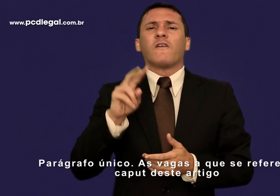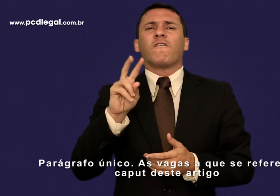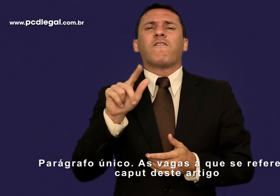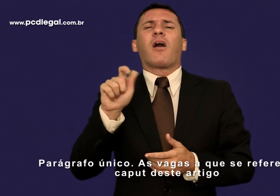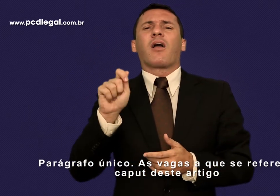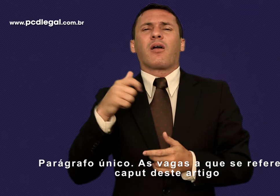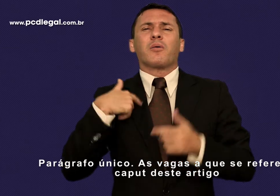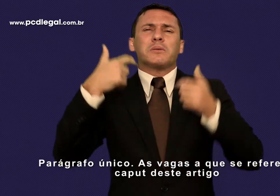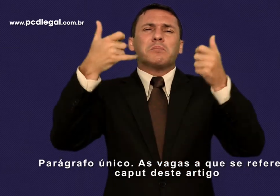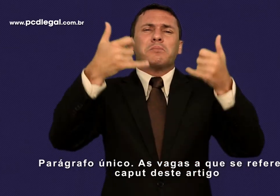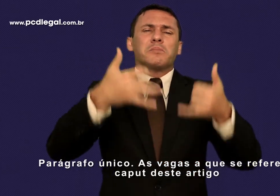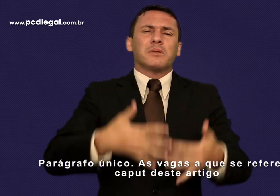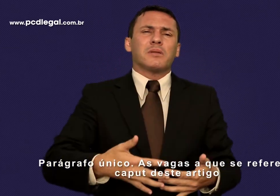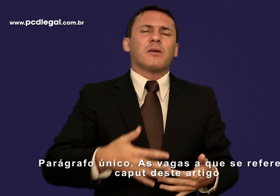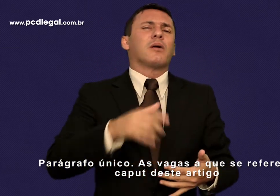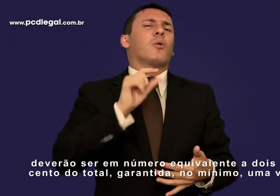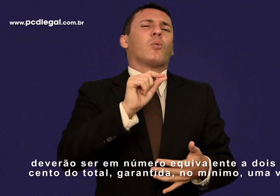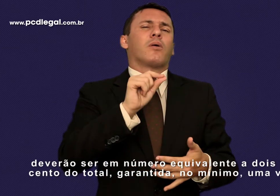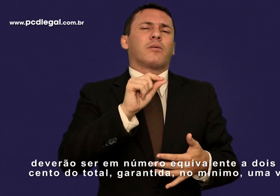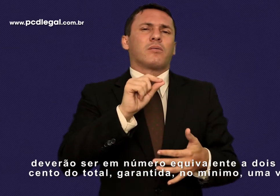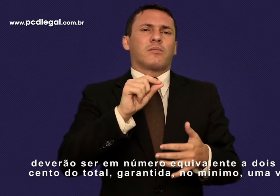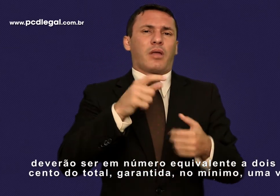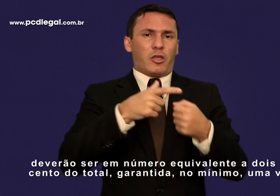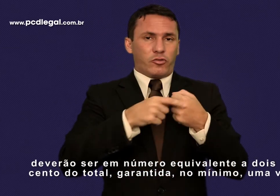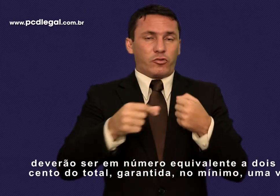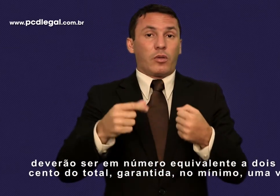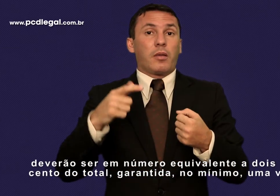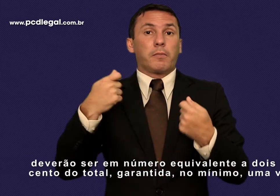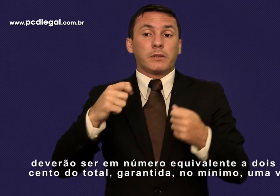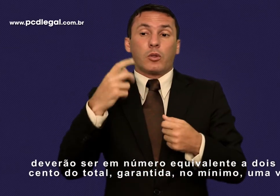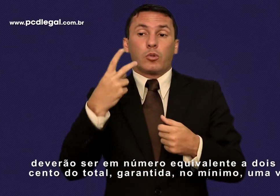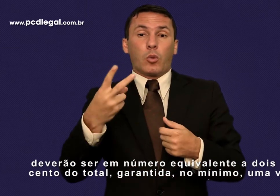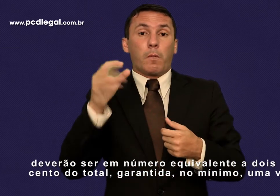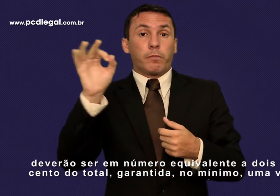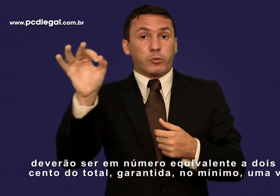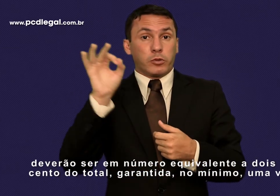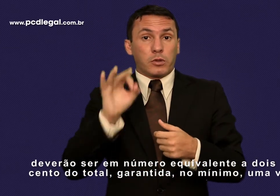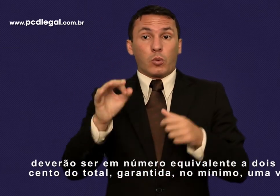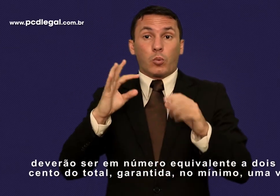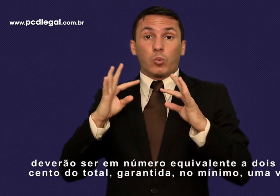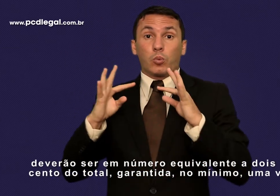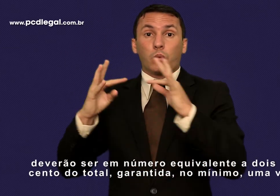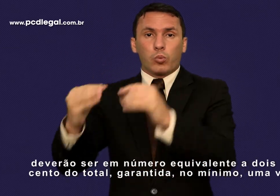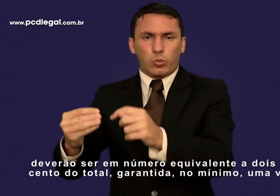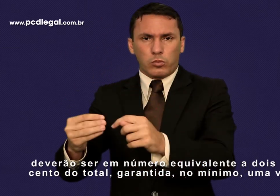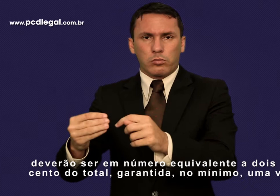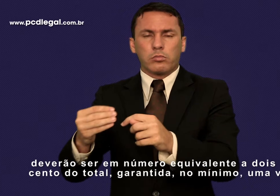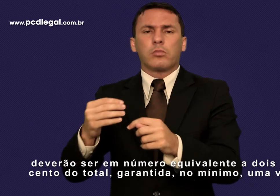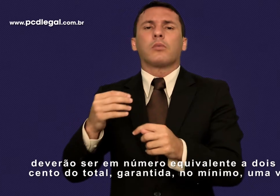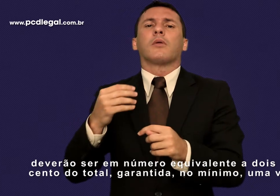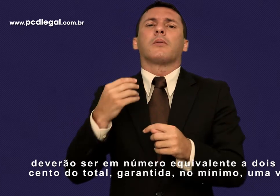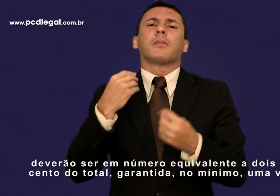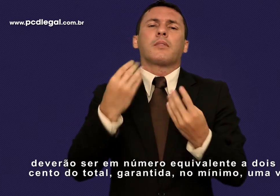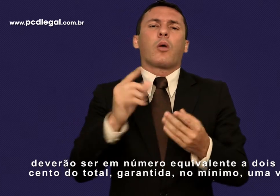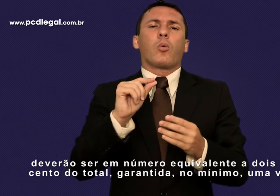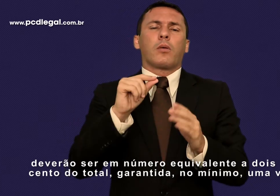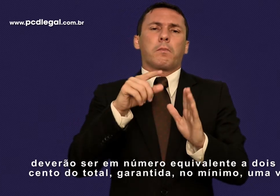se refere o caput deste artigo deverão ser em número equivalente a 2% do total, garantida, no mínimo, uma vaga